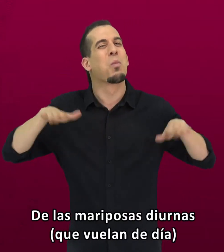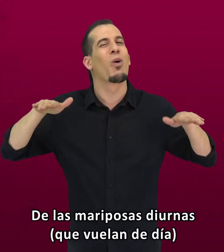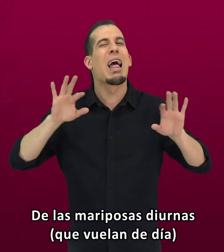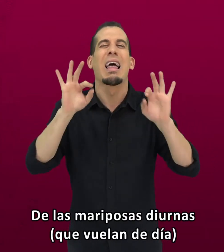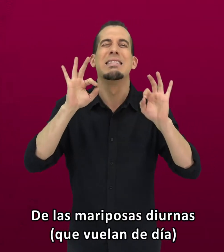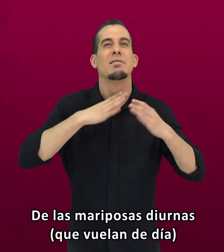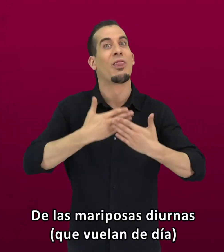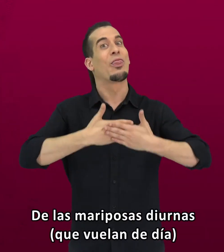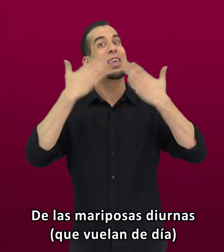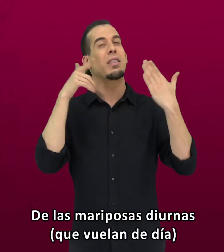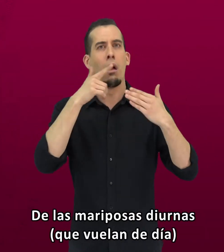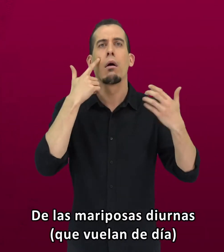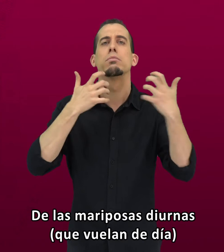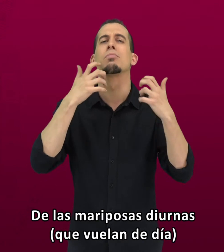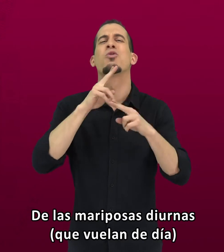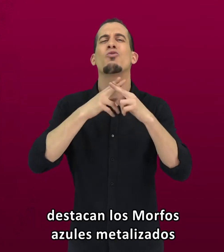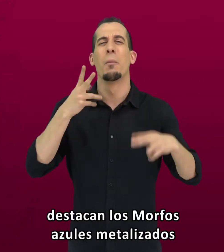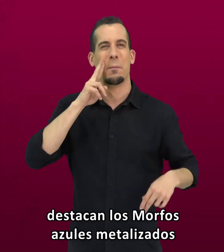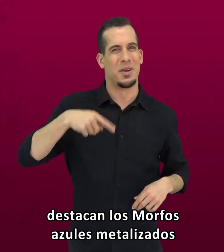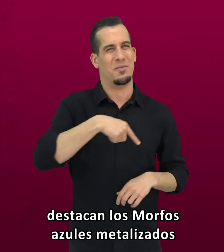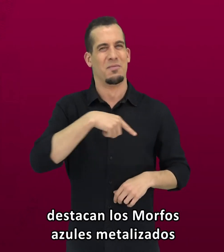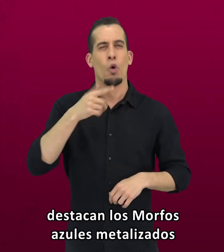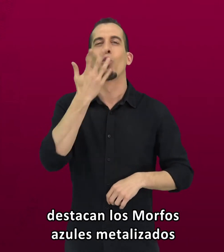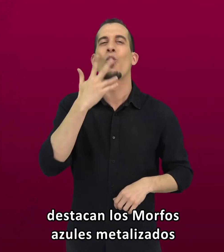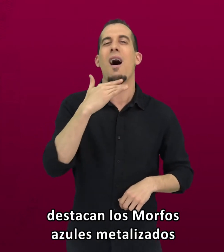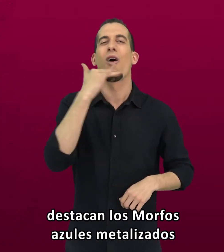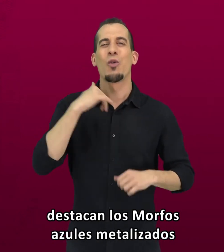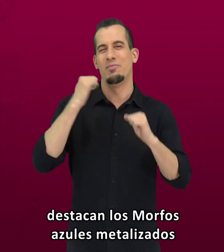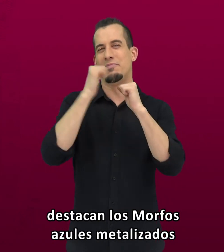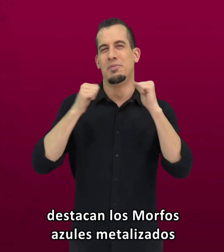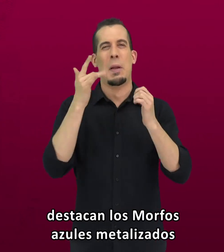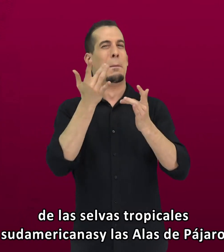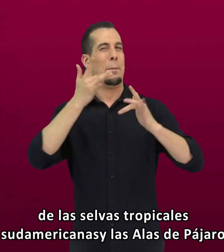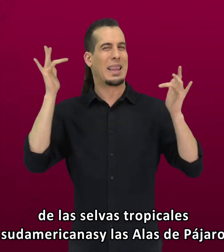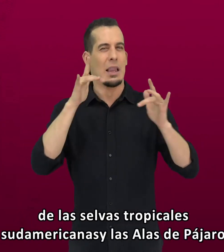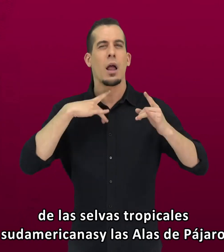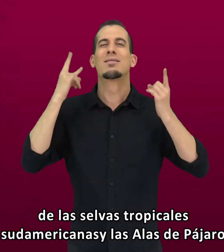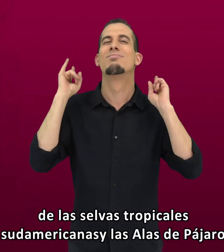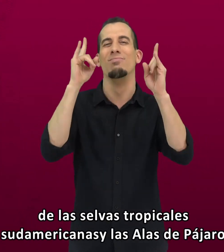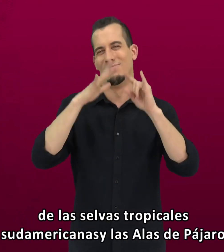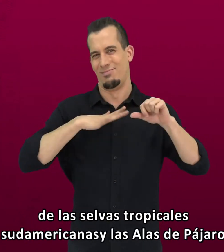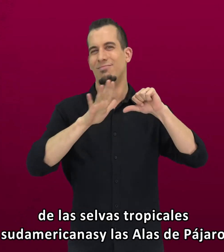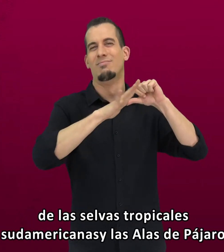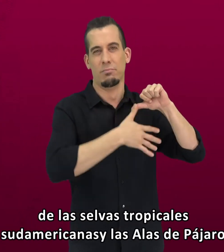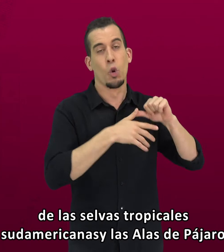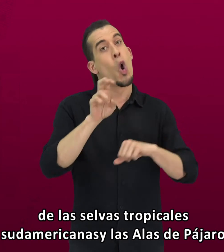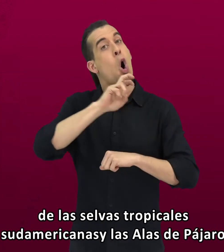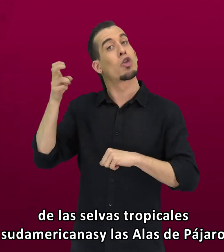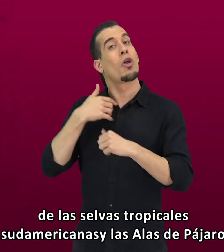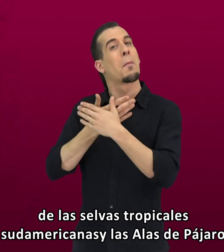De las mariposas diurnas que vuelan de día destacan los morfos azules metalizados de las selvas tropicales sudamericanas y las alas